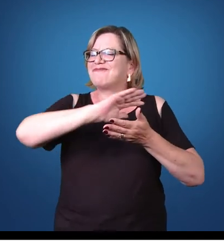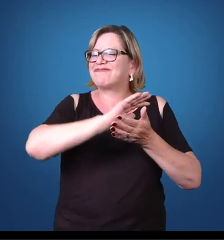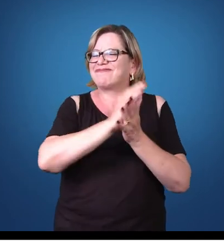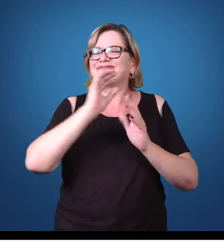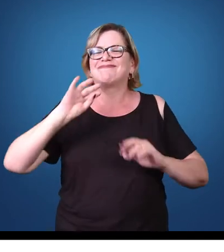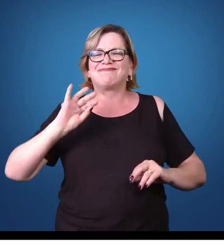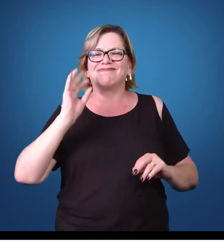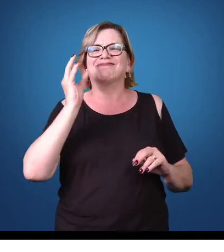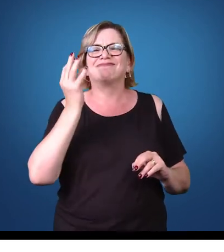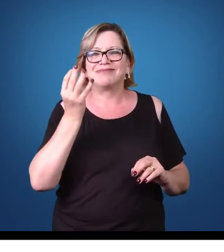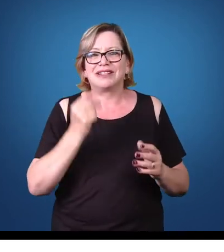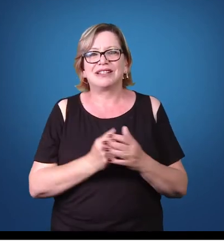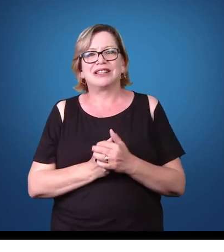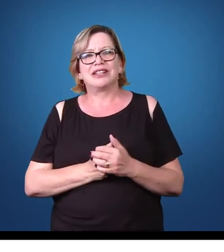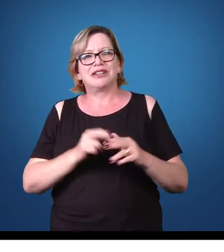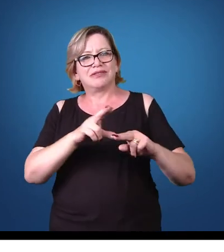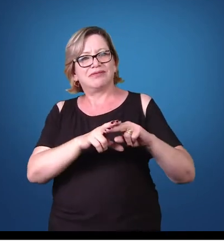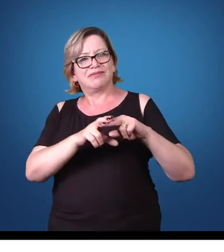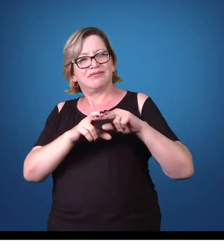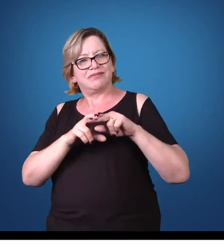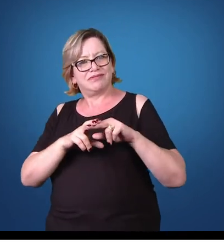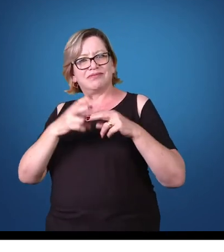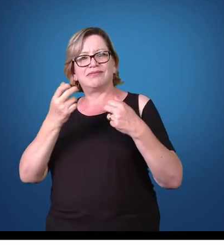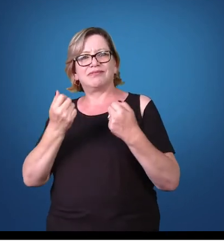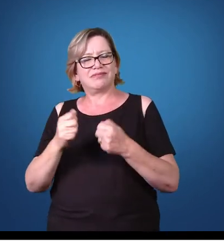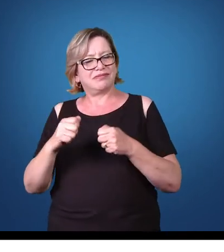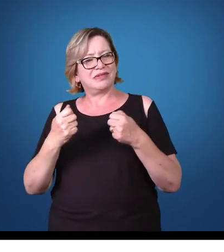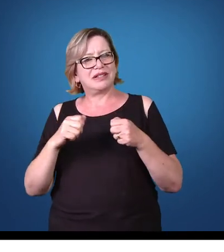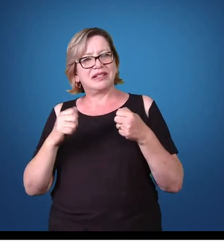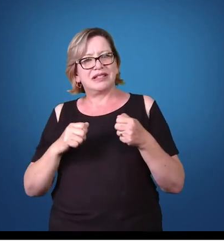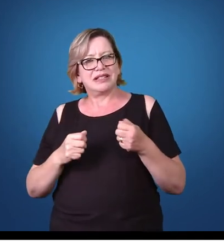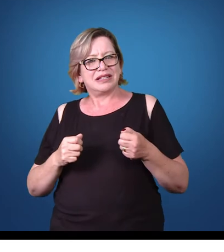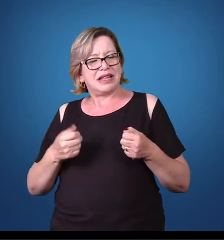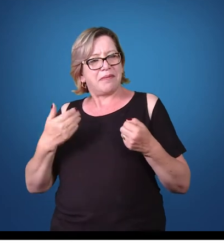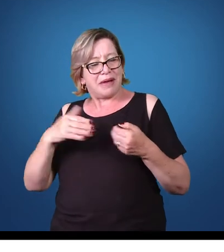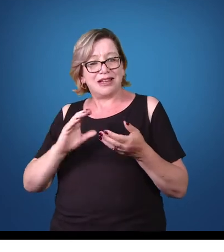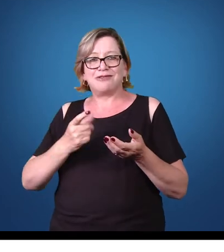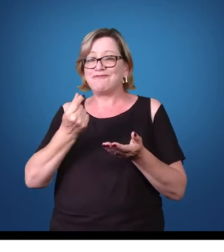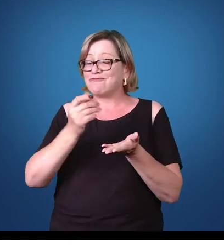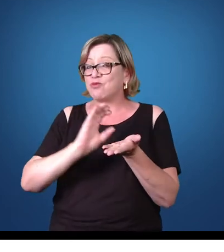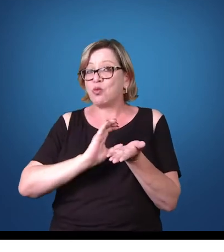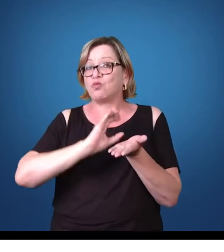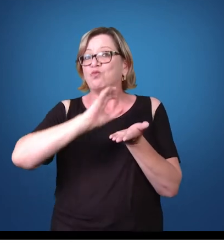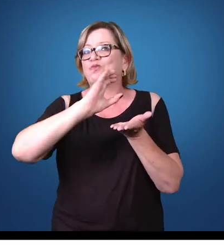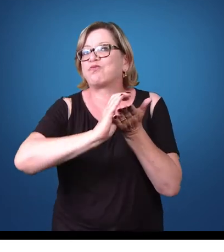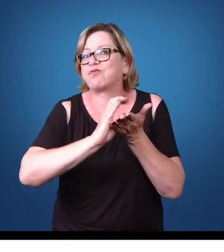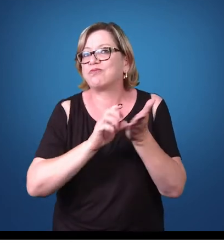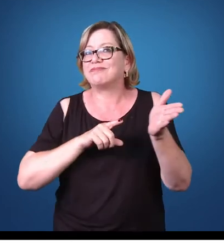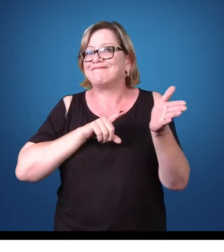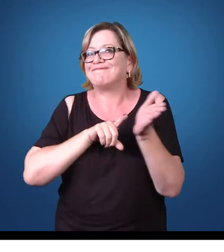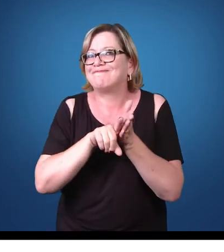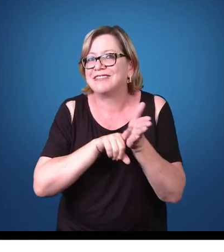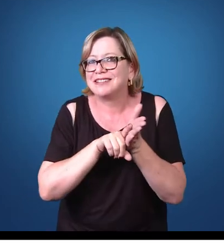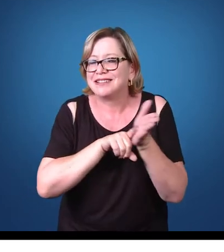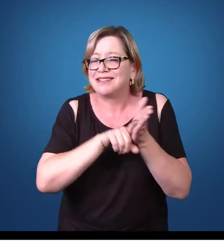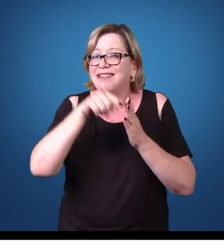muitas delas. Por conta disso, necessita de um investimento em pesquisa, no caso aqui do Brasil,